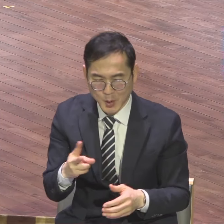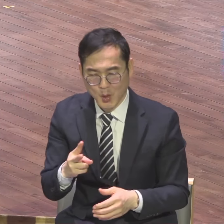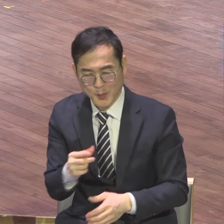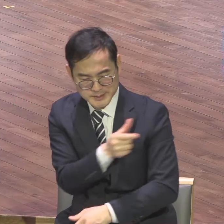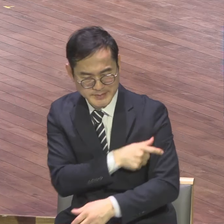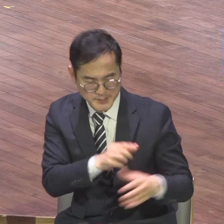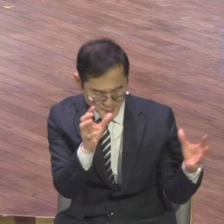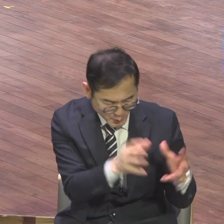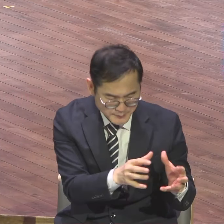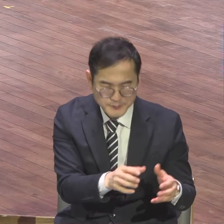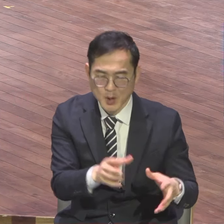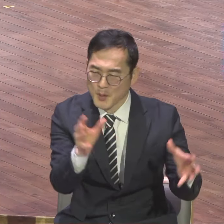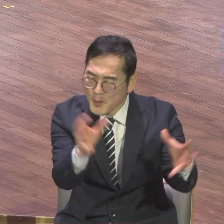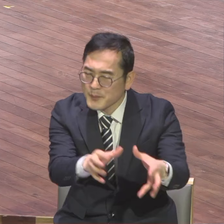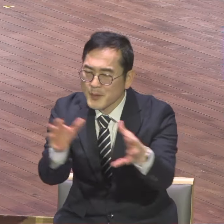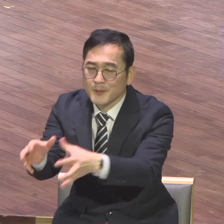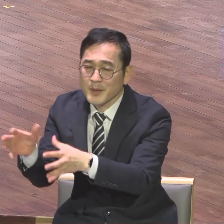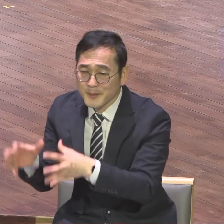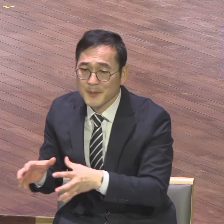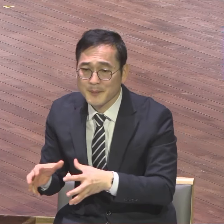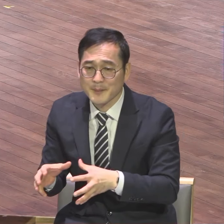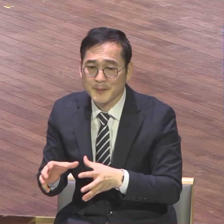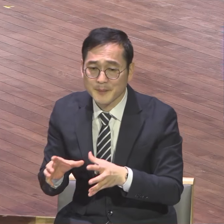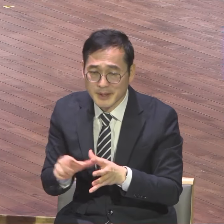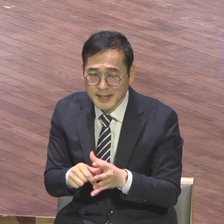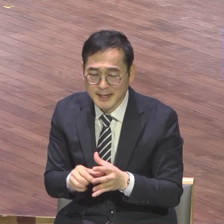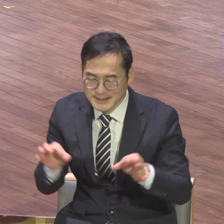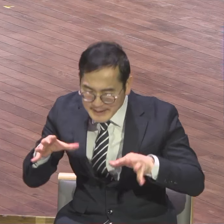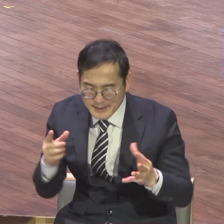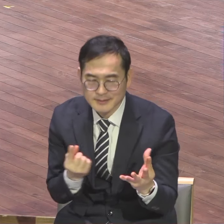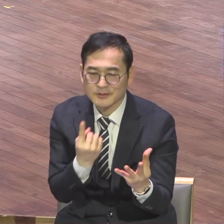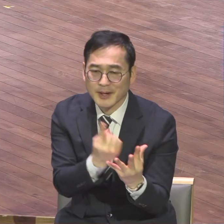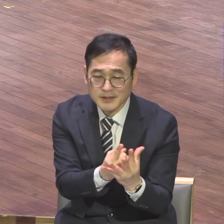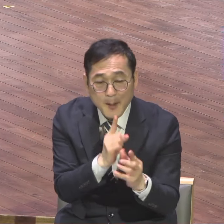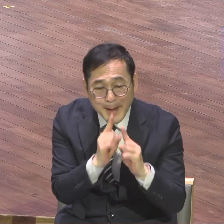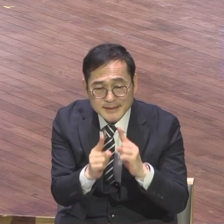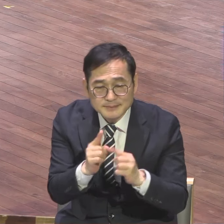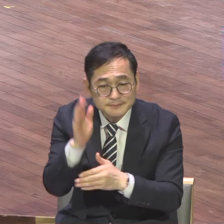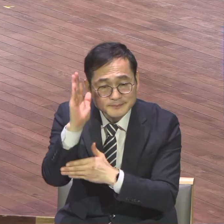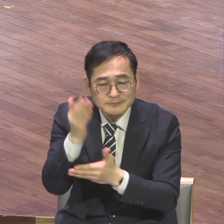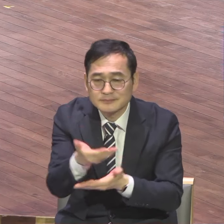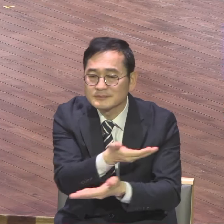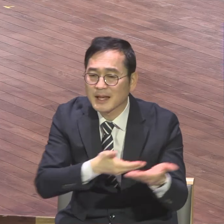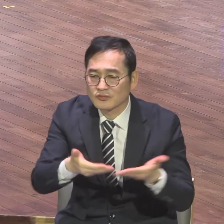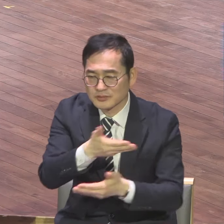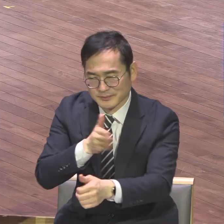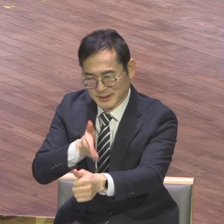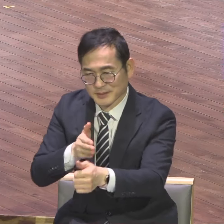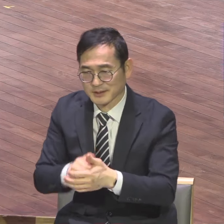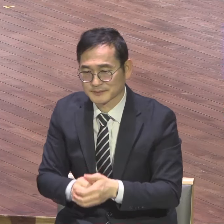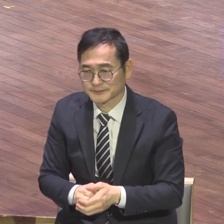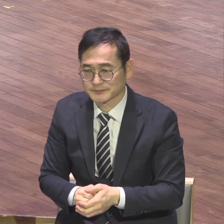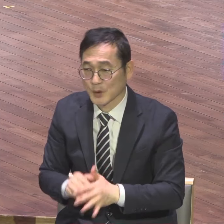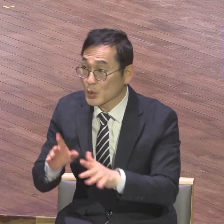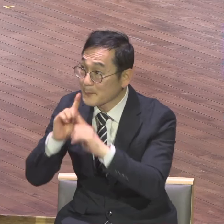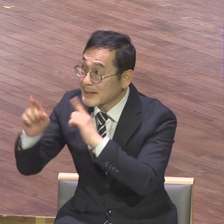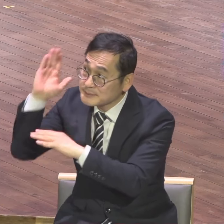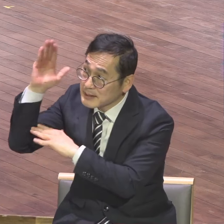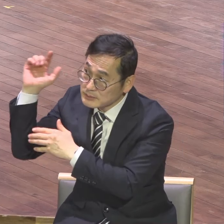모임 하든지 간에 5분이라도 강단 포럼 하세요 강단 포럼 하면 다 드러나 버립니다 강단